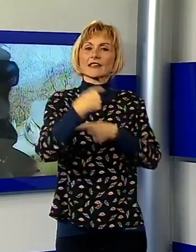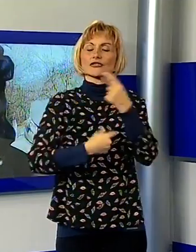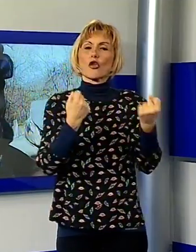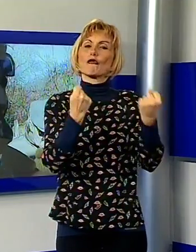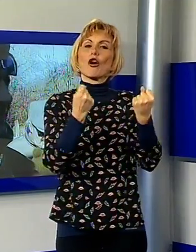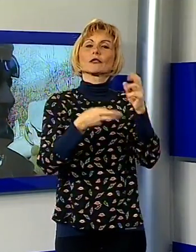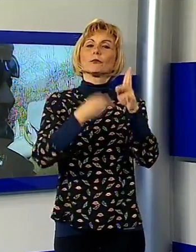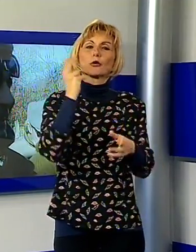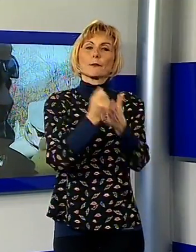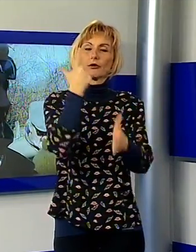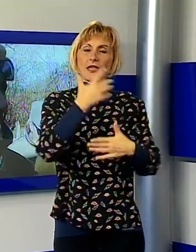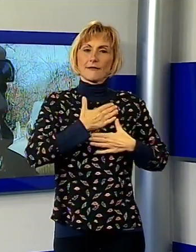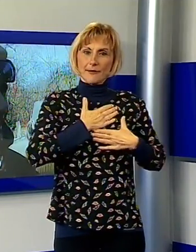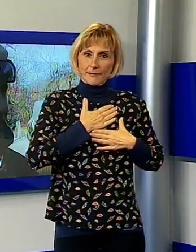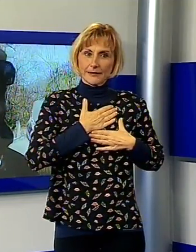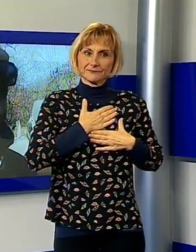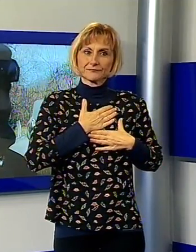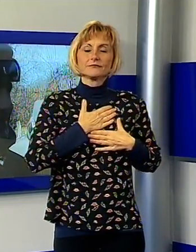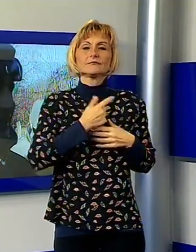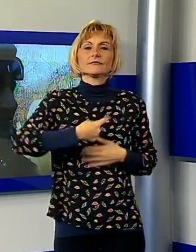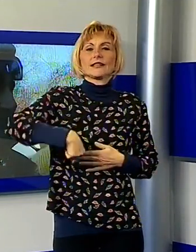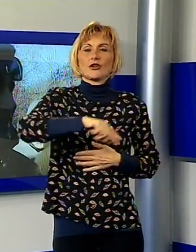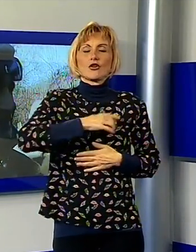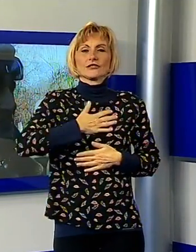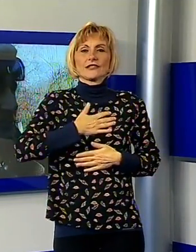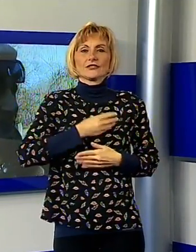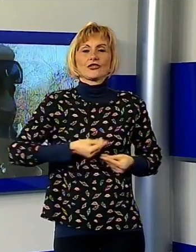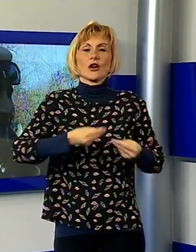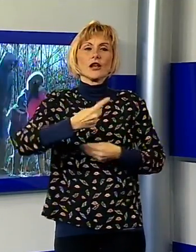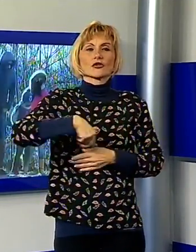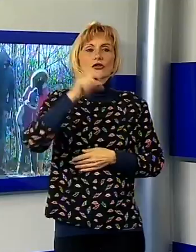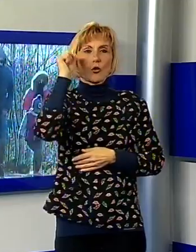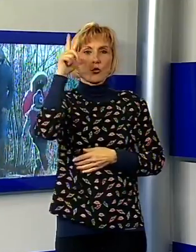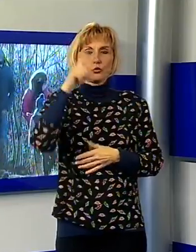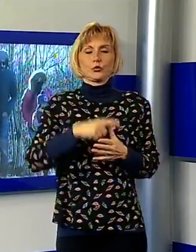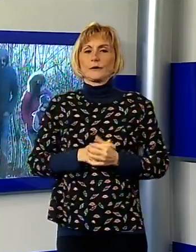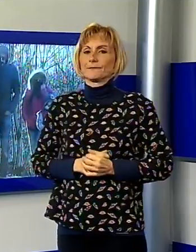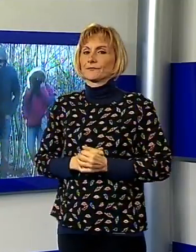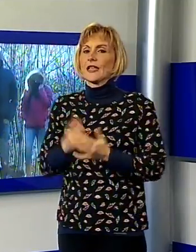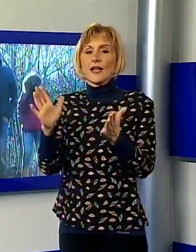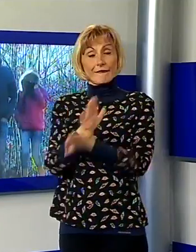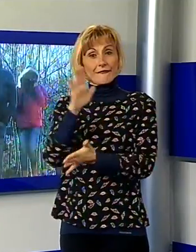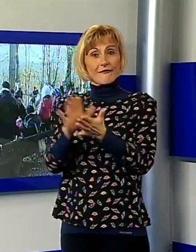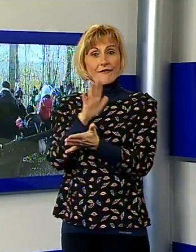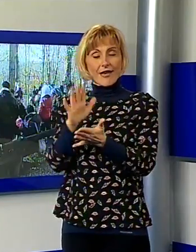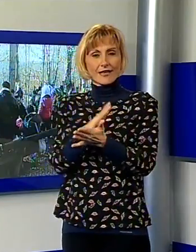più importante per me della nostra zona, della nostra cultura. La festa si è svolta anche grazie ai componenti dell